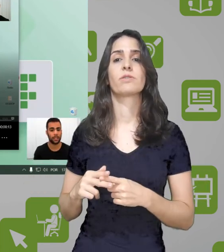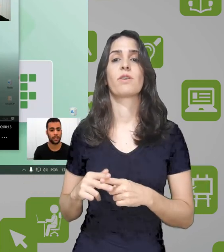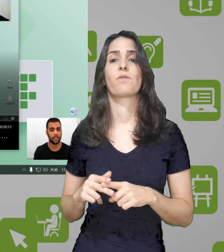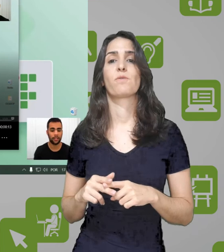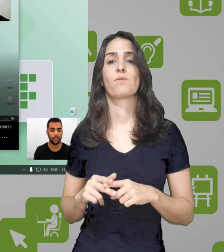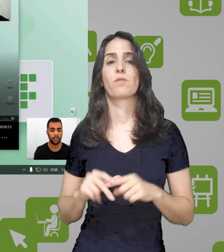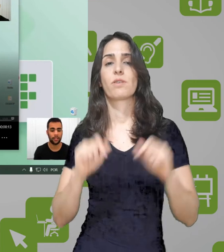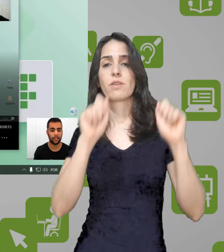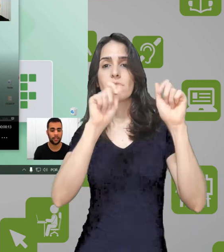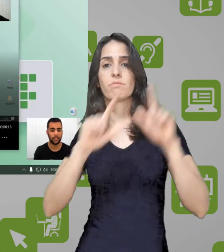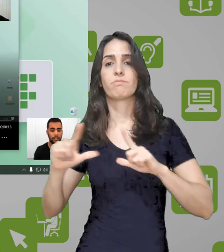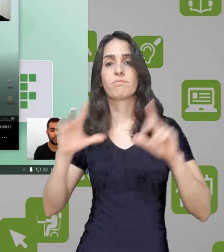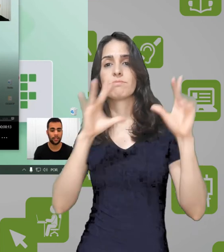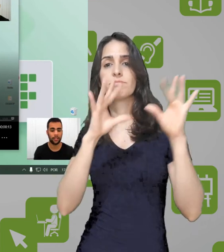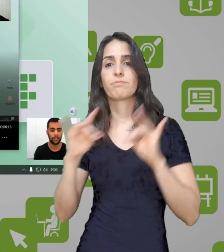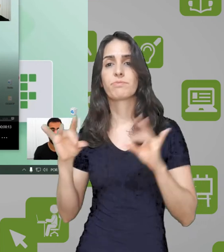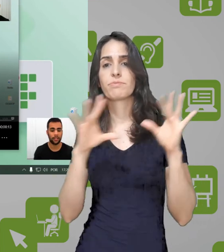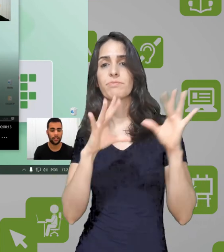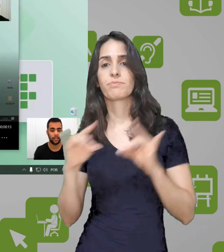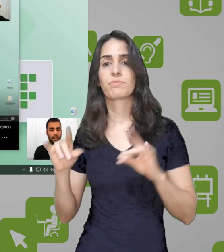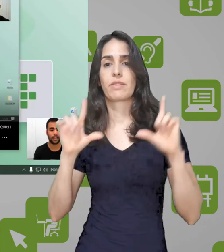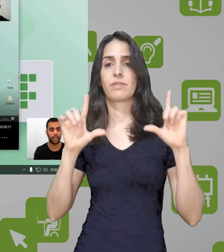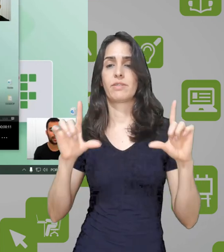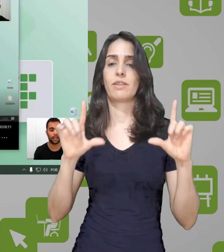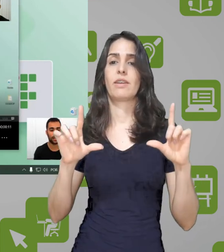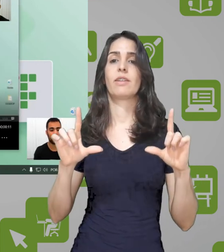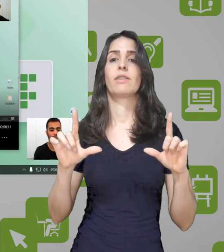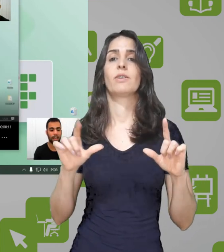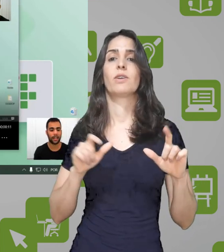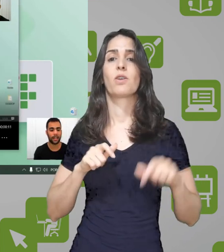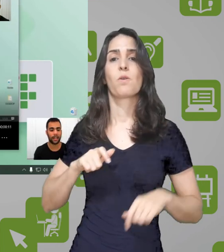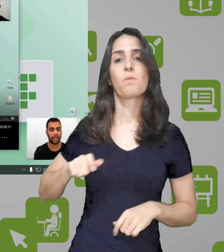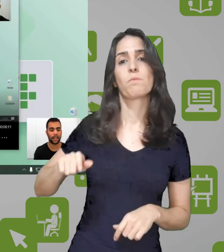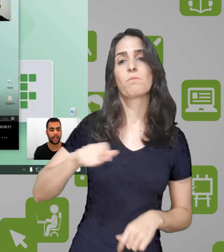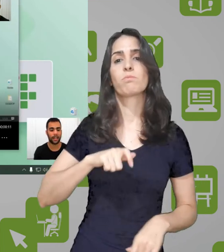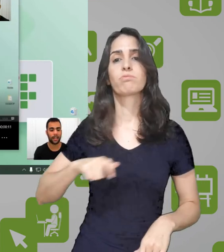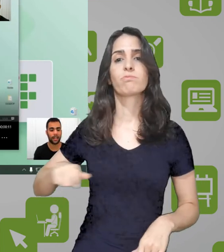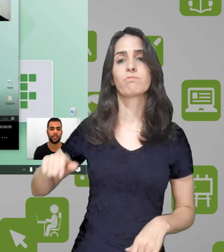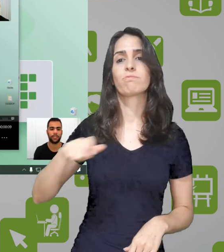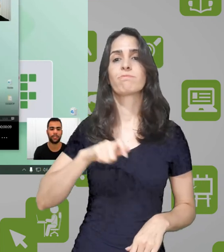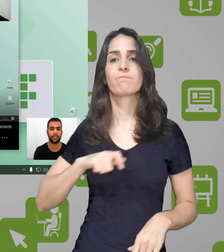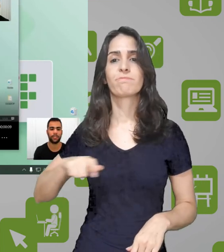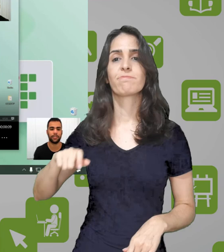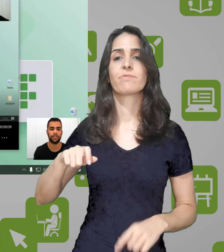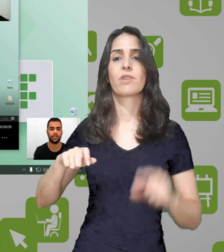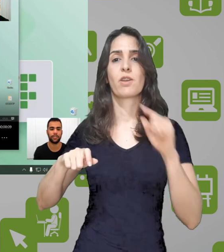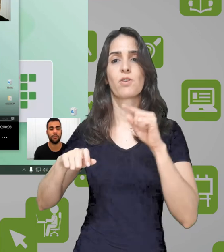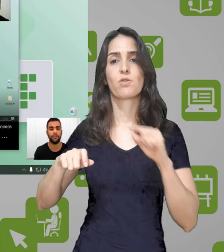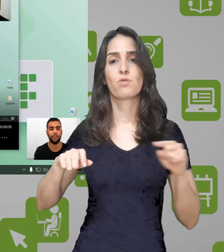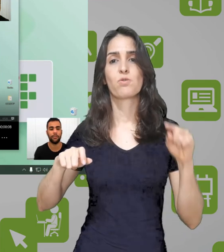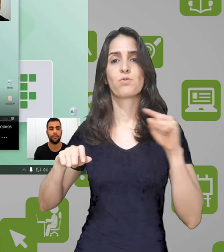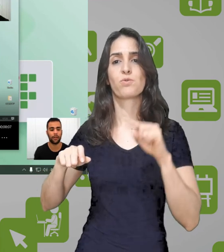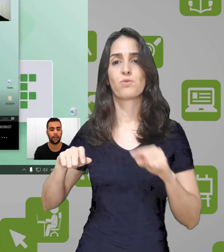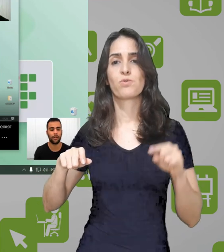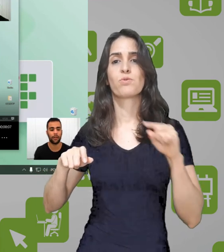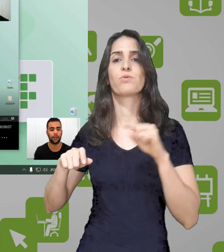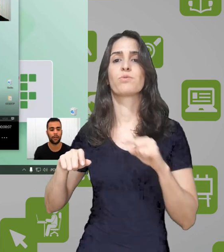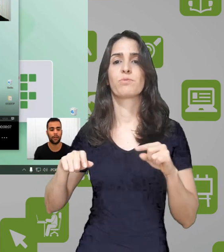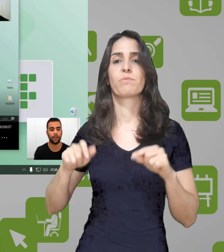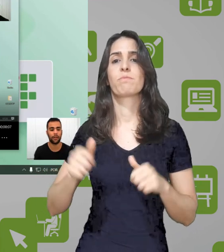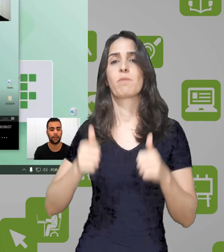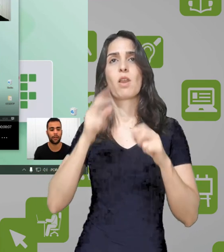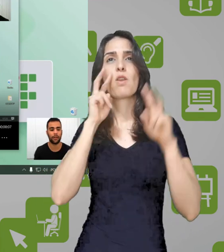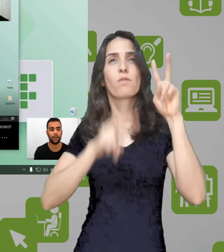E as configurações de habilitar a captura de técnicas na parte inferior esquerda e o movimento do mouse